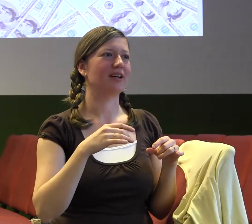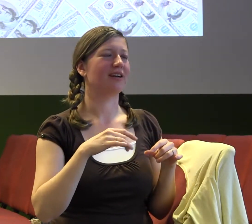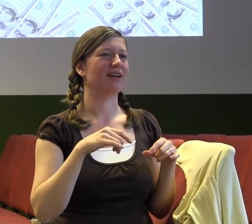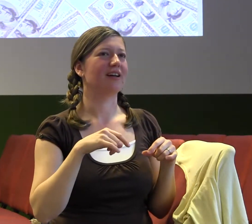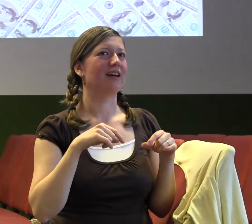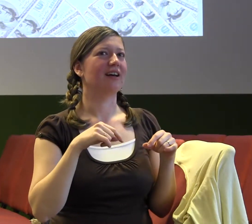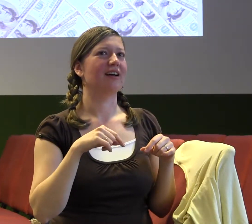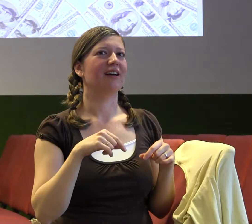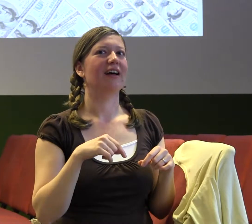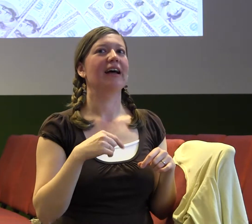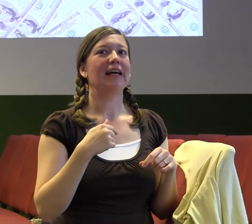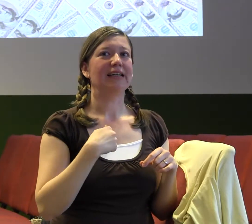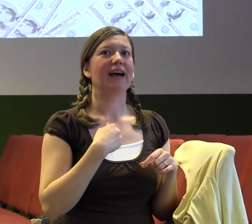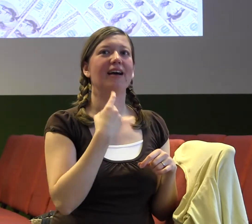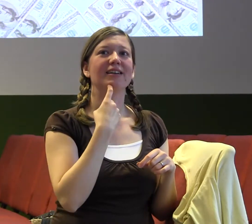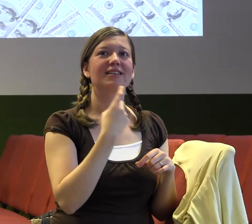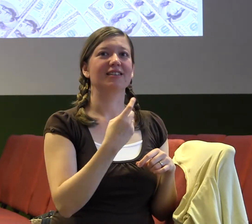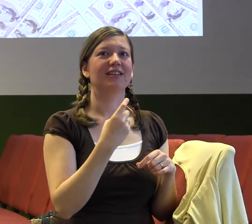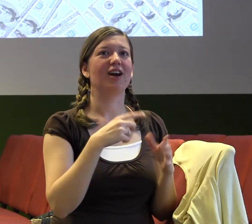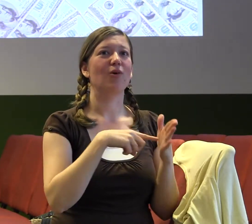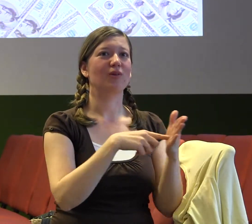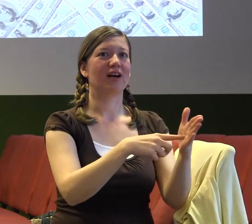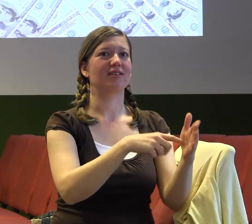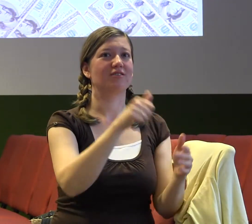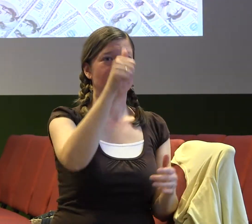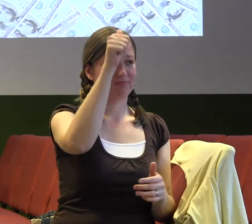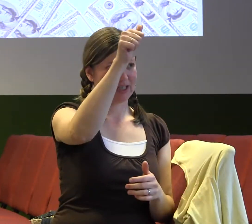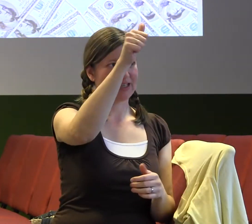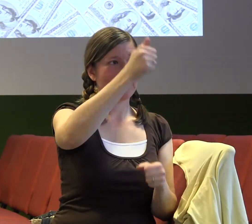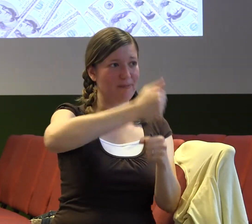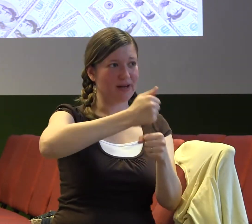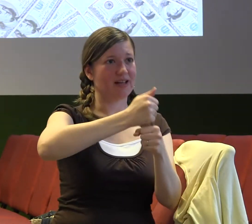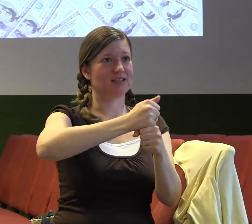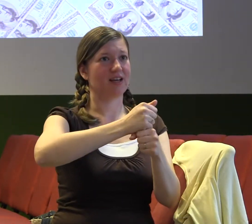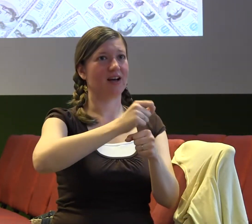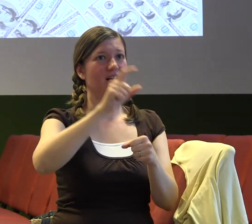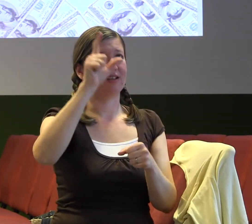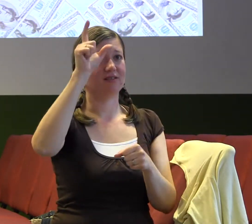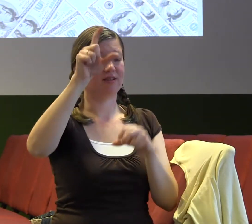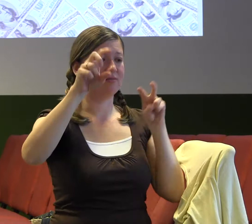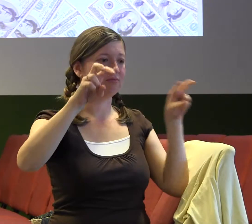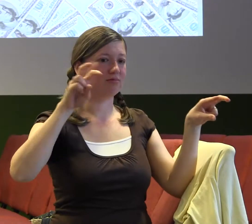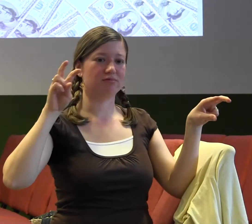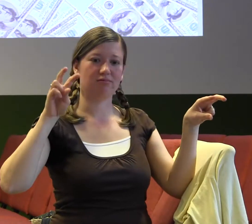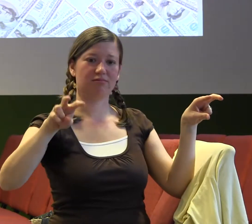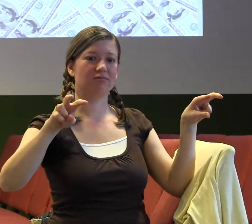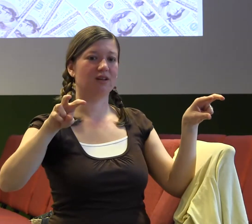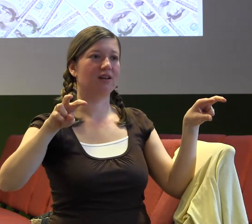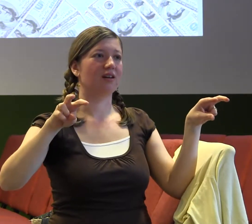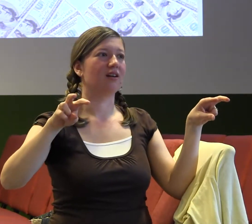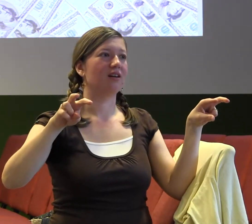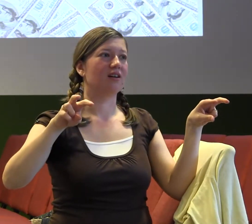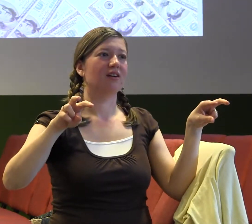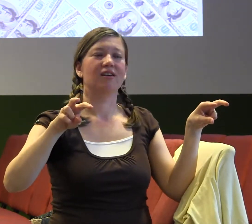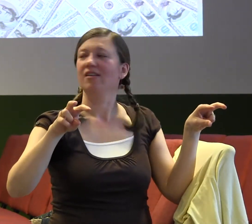Takže chci tím ukázat, že na jednu práci můžu mít dva různé postoje, můžu je vidět z dvou různých úhlů a tak to je všude. Každý